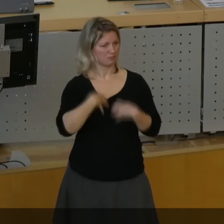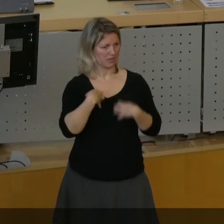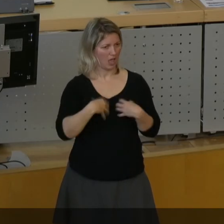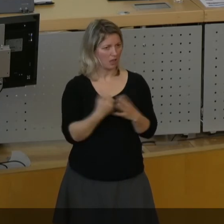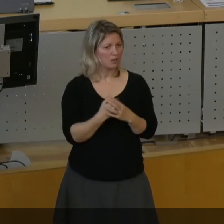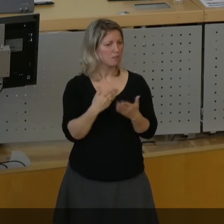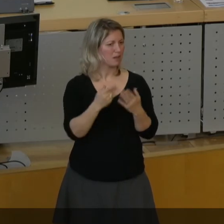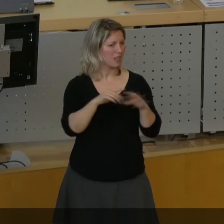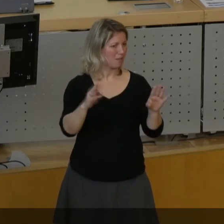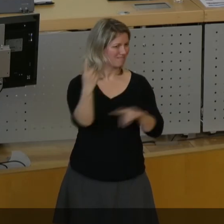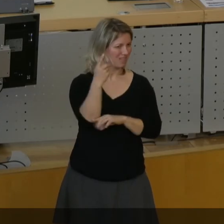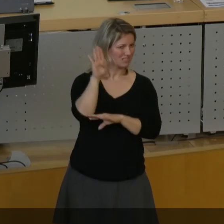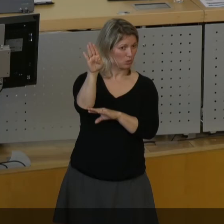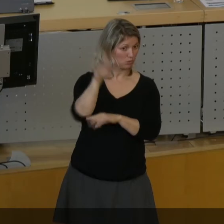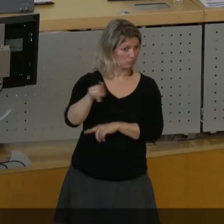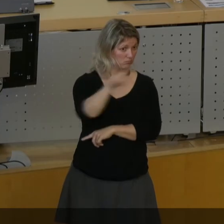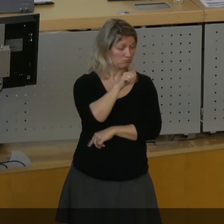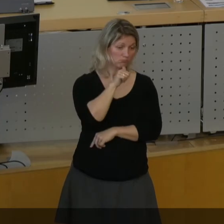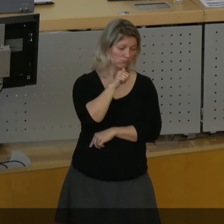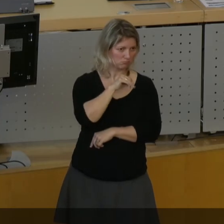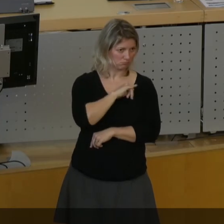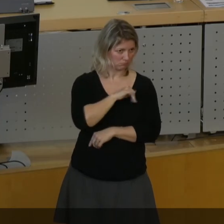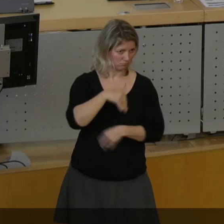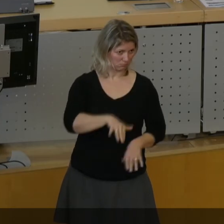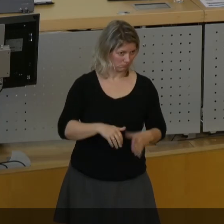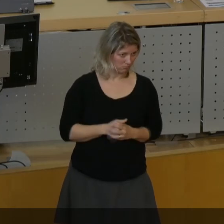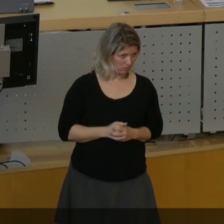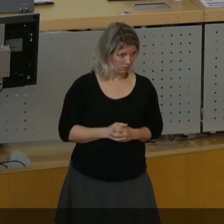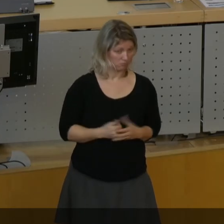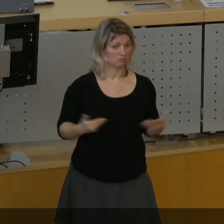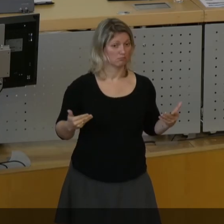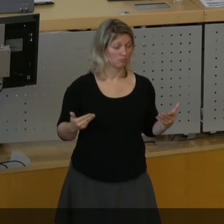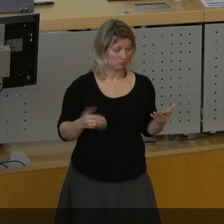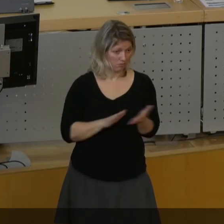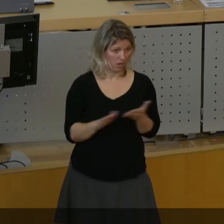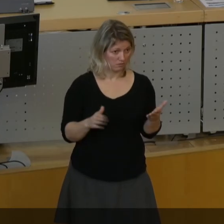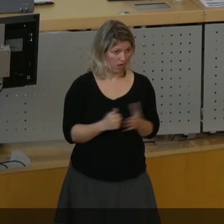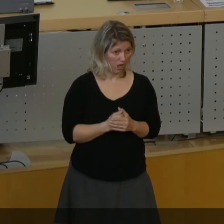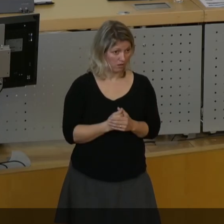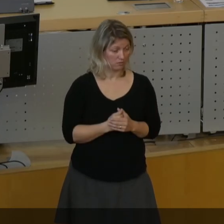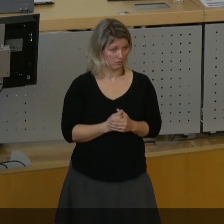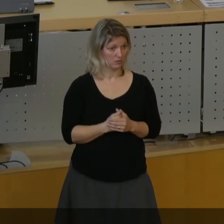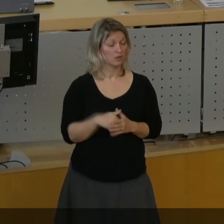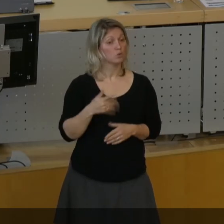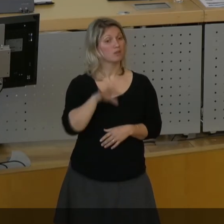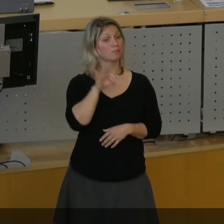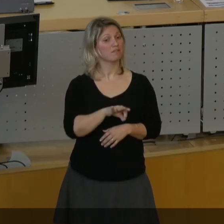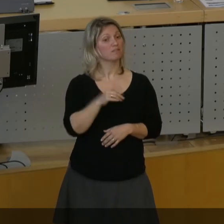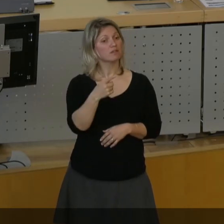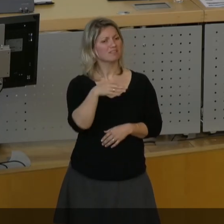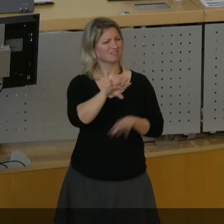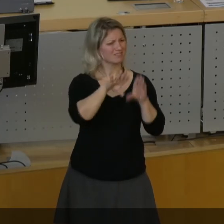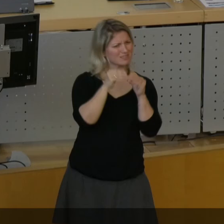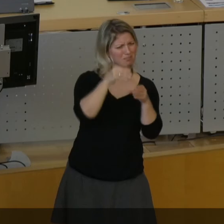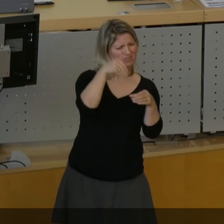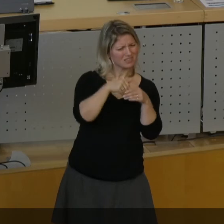Stichwort Fernsehturm. Das wollten Sie nicht. Ganz einfach. Und im Grunde genommen kann man diesen Antrag oder Ihr gesamtes Handeln